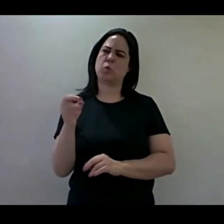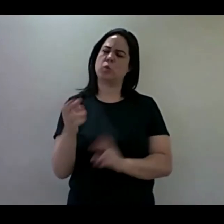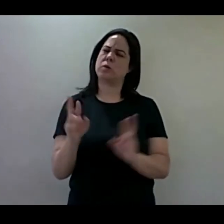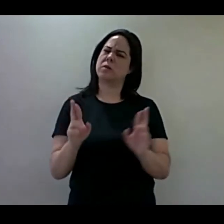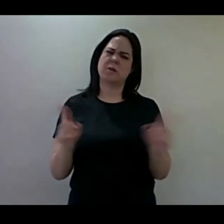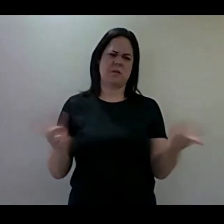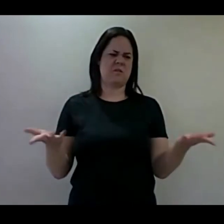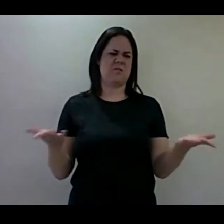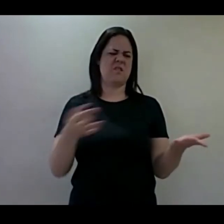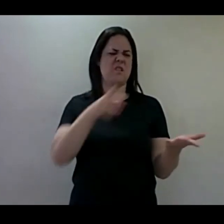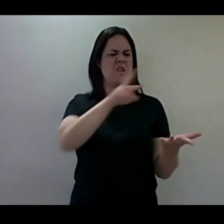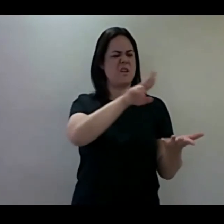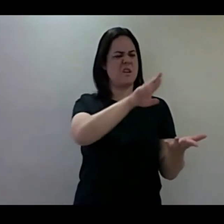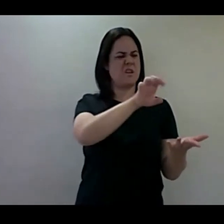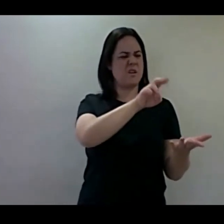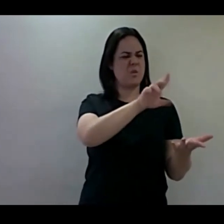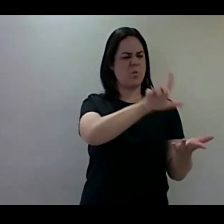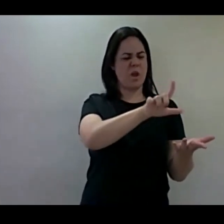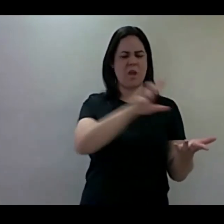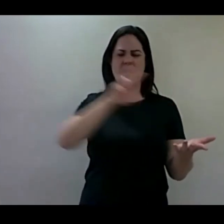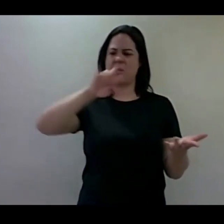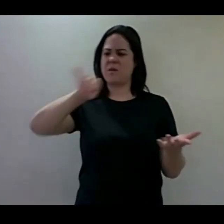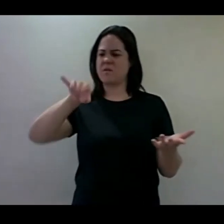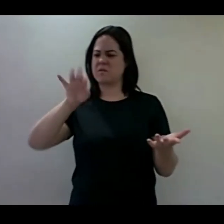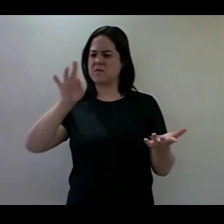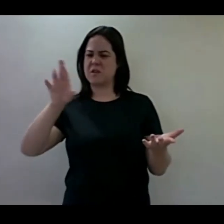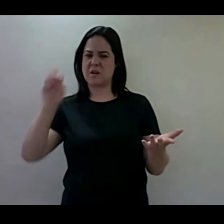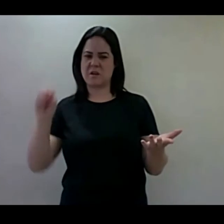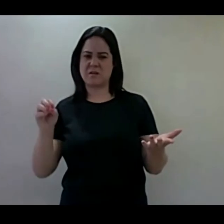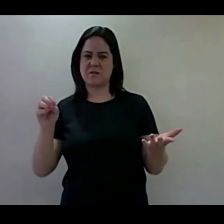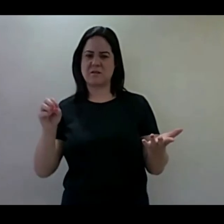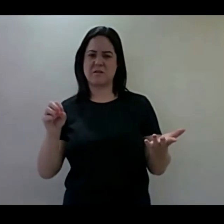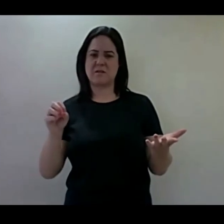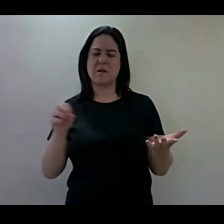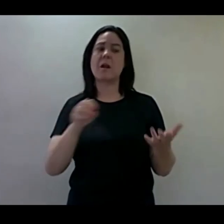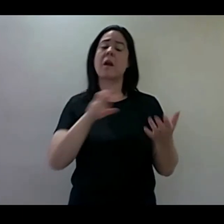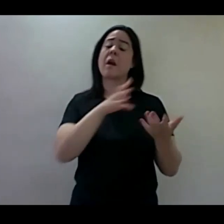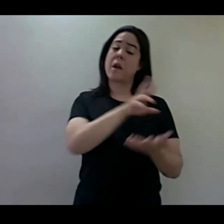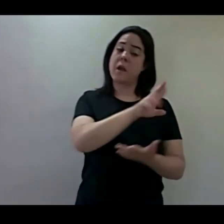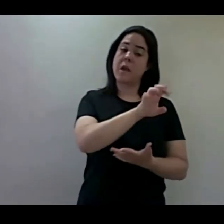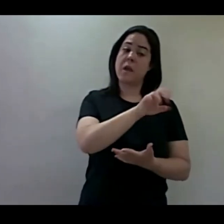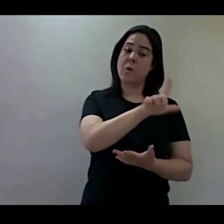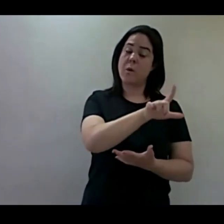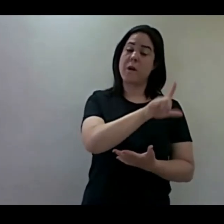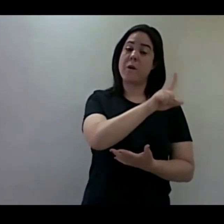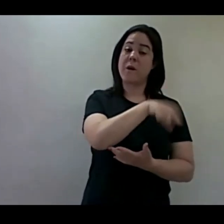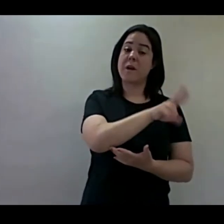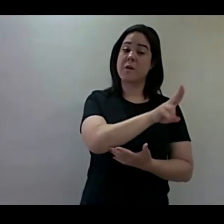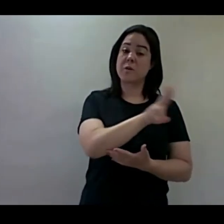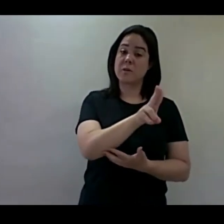Ah, porque Reuel era o nome. E Getro, provavelmente, é um título,